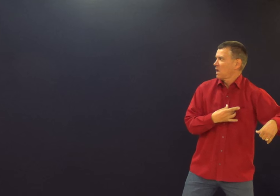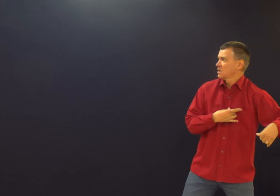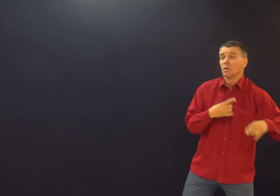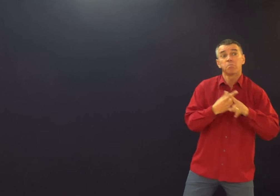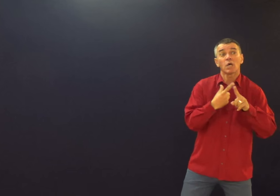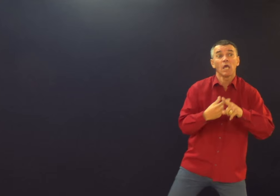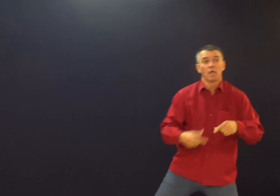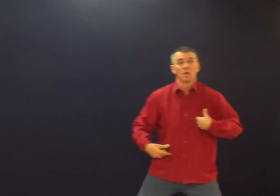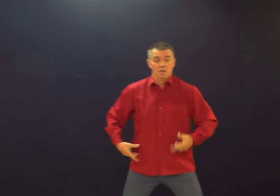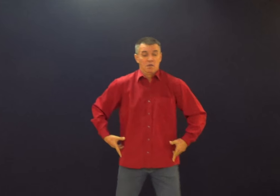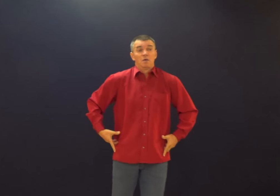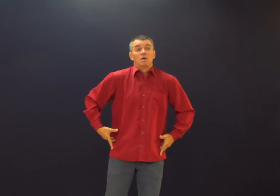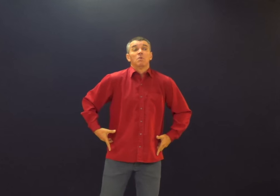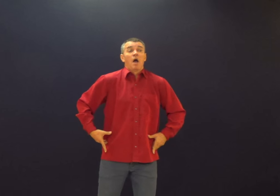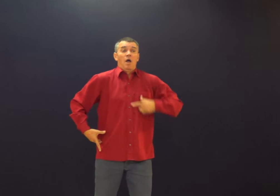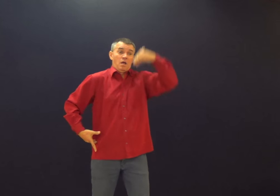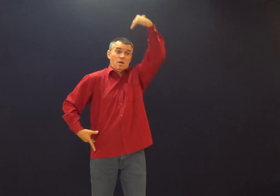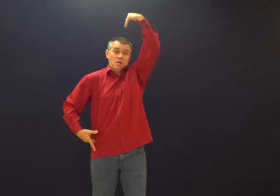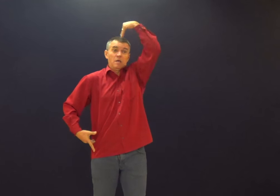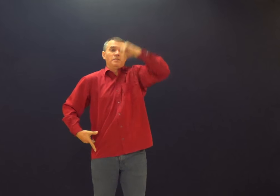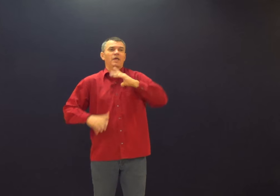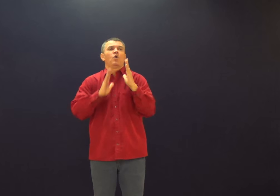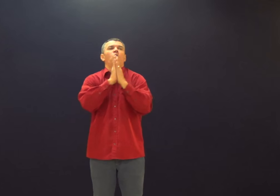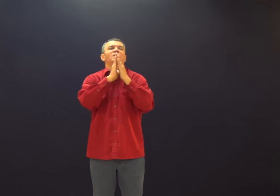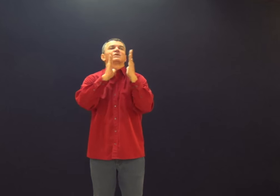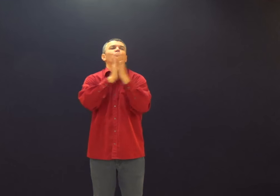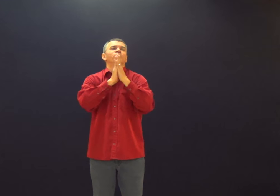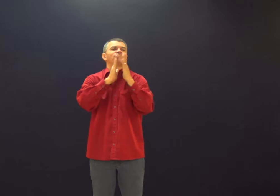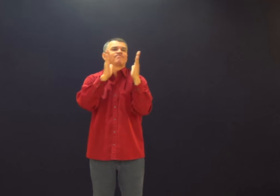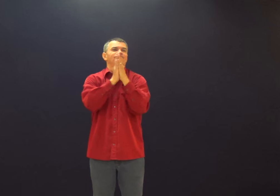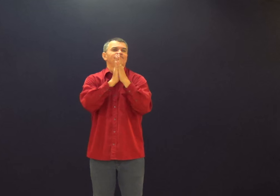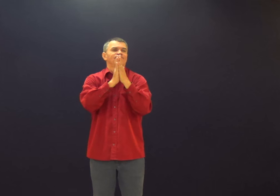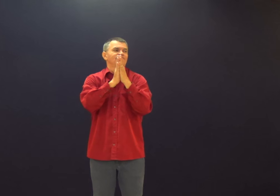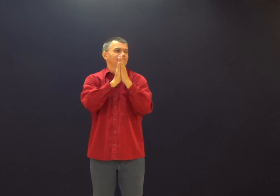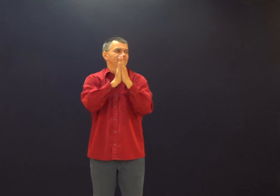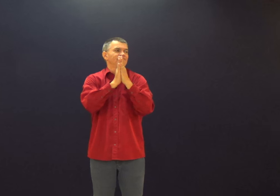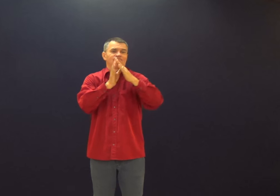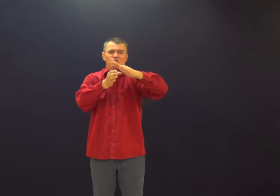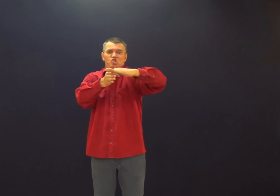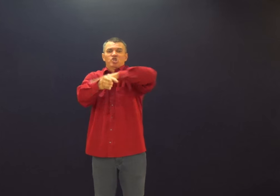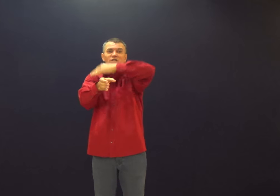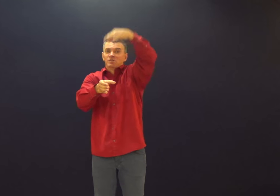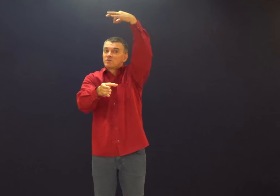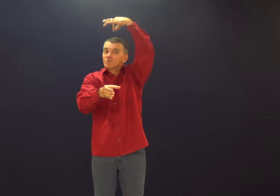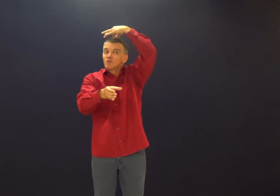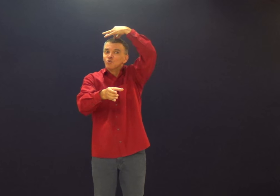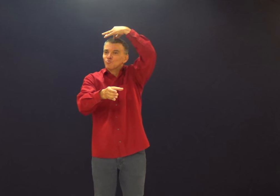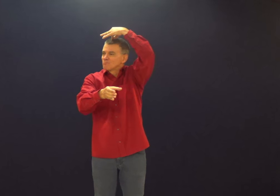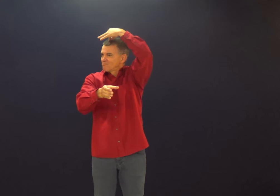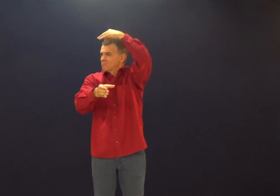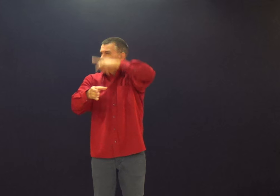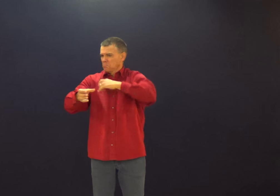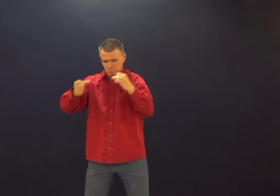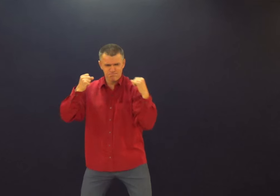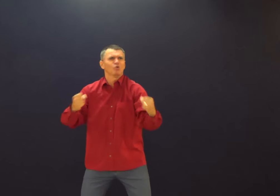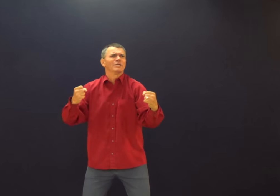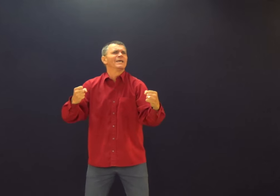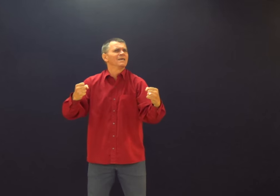E vai ter aquele medo, aquele desespero, porque aquele moço passou a orar. Ela não só cheia do Espírito.